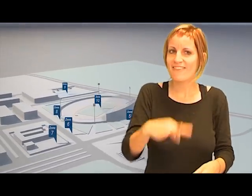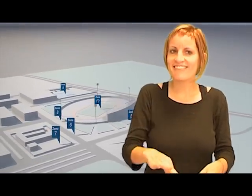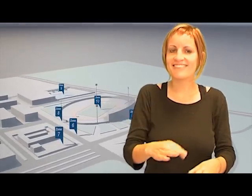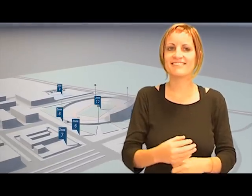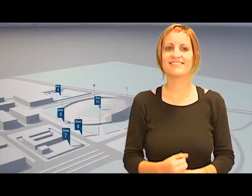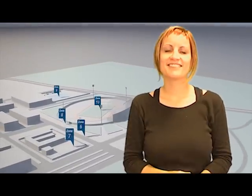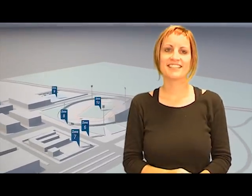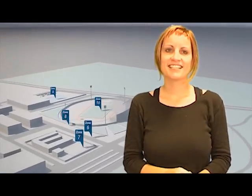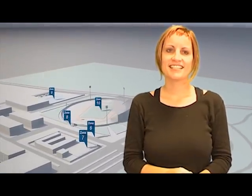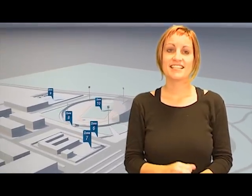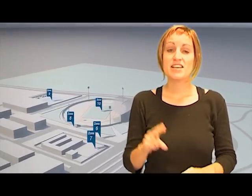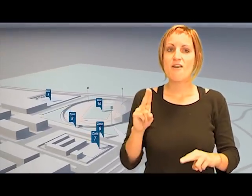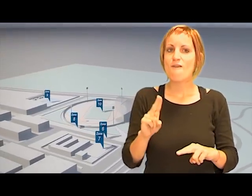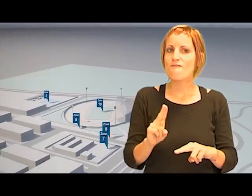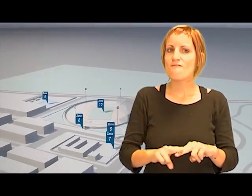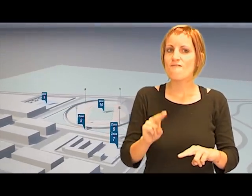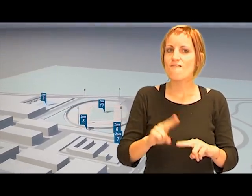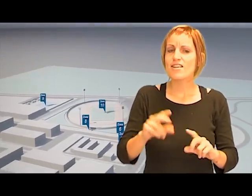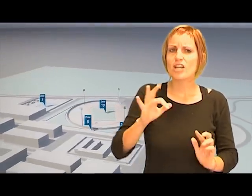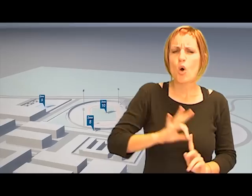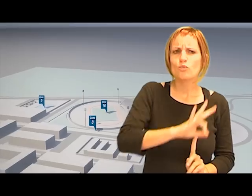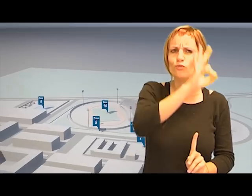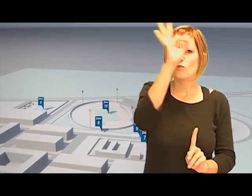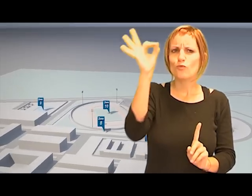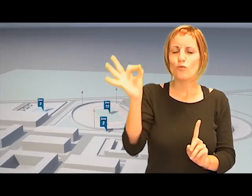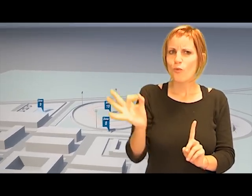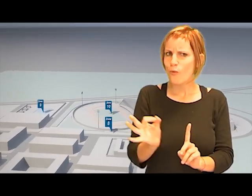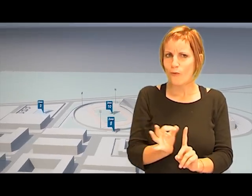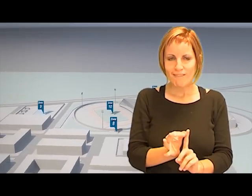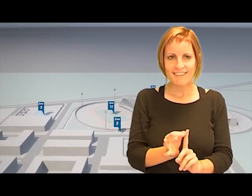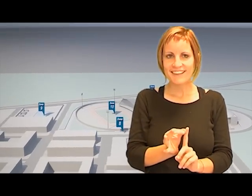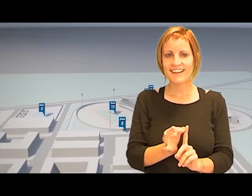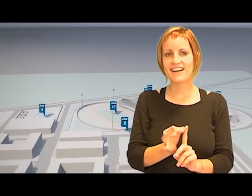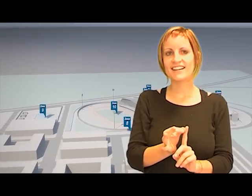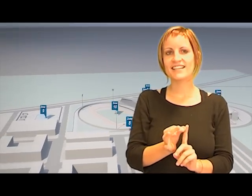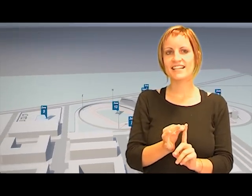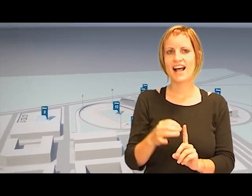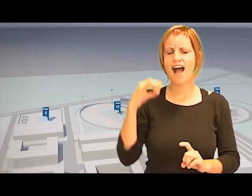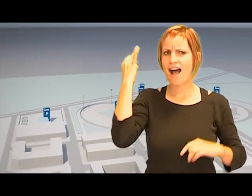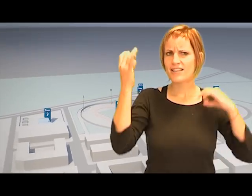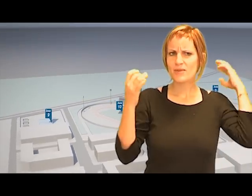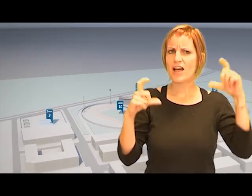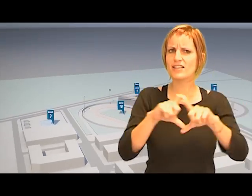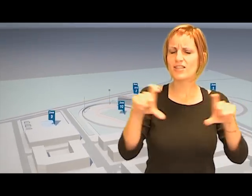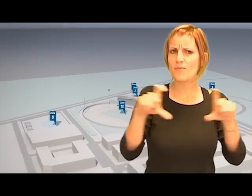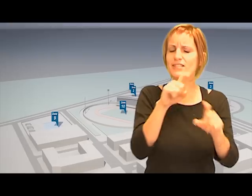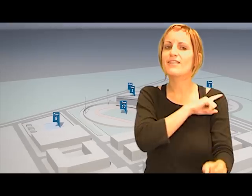actividades que propondremos. Con esta fiesta se podrá apreciar, en tan solo un día, todas las acciones,